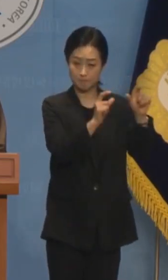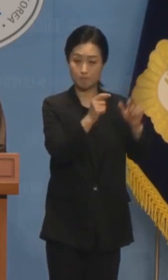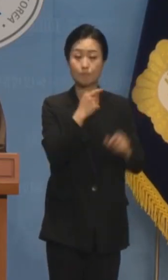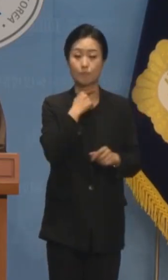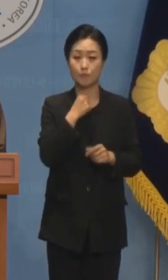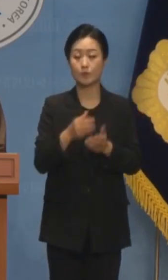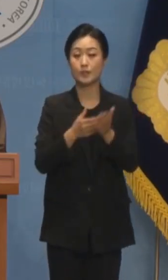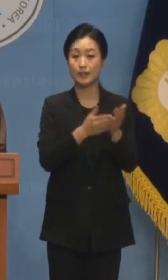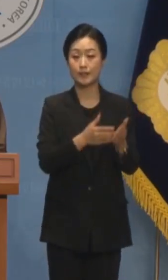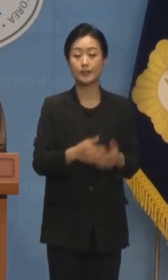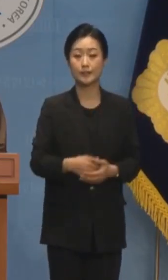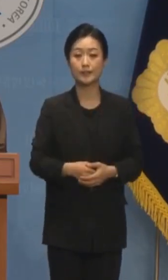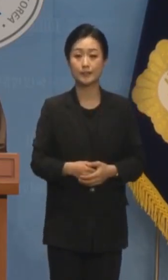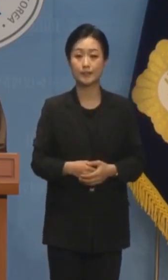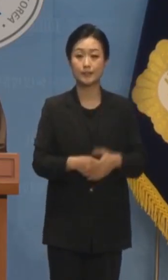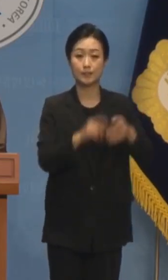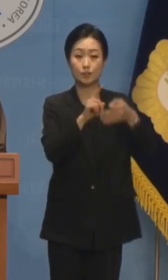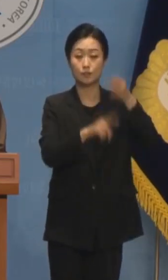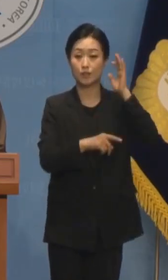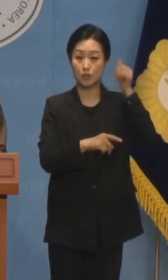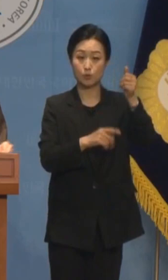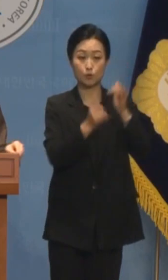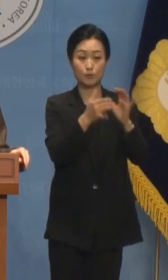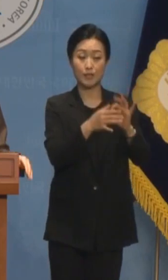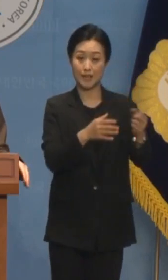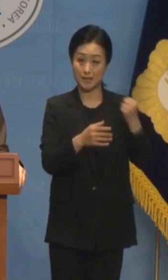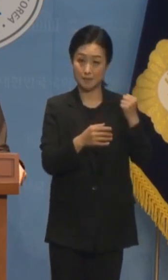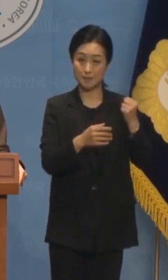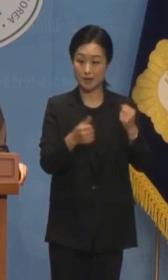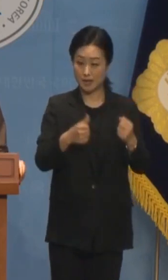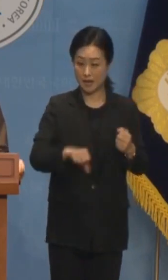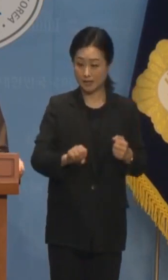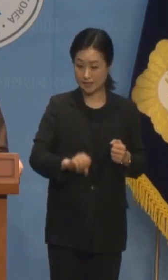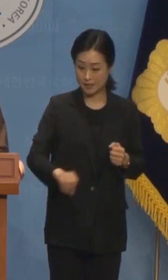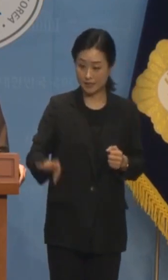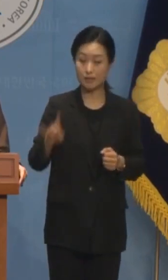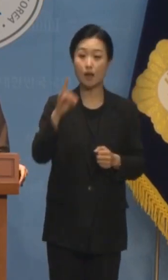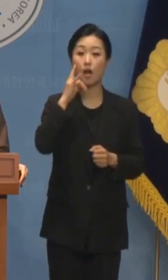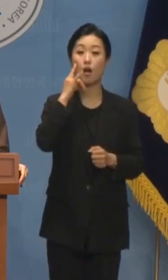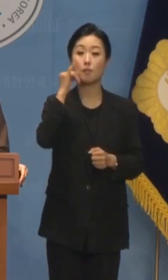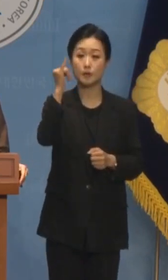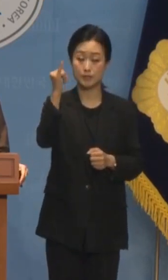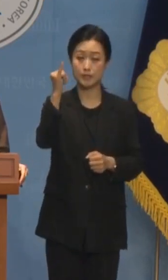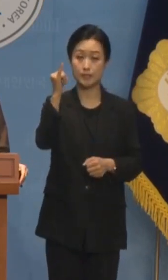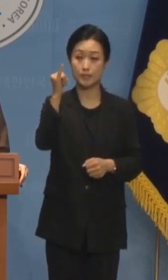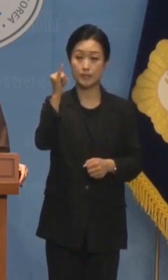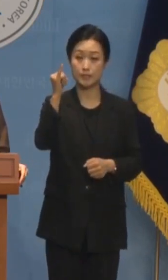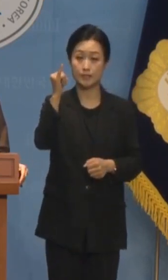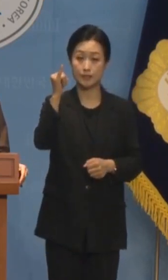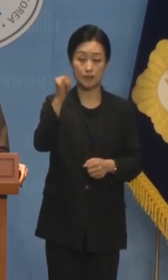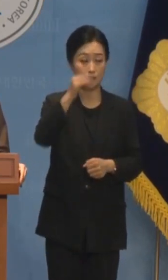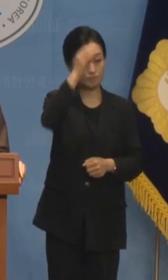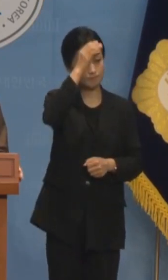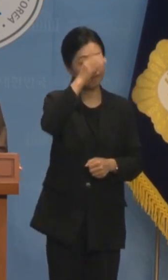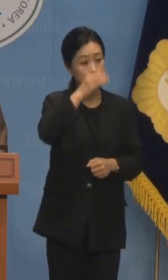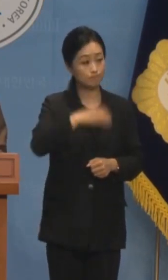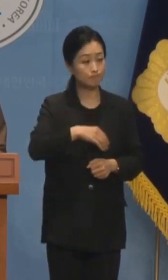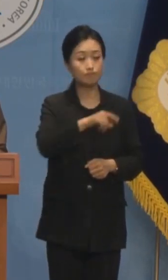요구했습니다 윤 대통령과 국민의힘은 아들 잃은 어머니의 절절한 호소에 여전히 무감합니까?